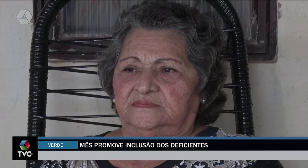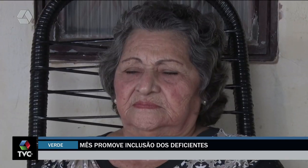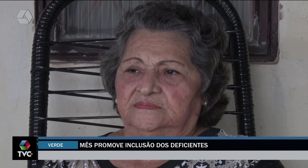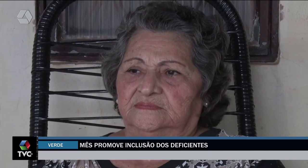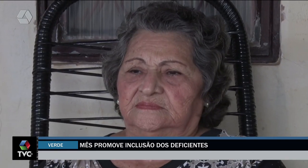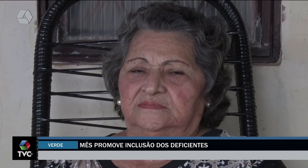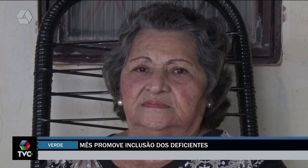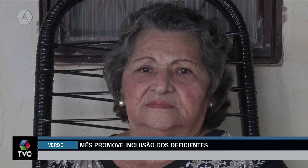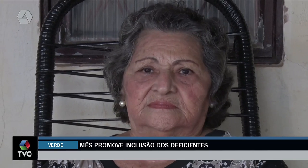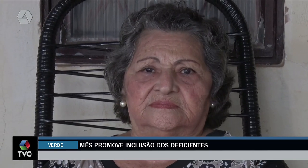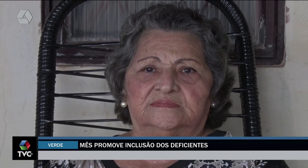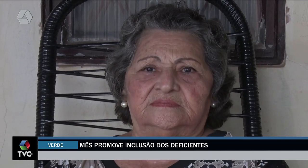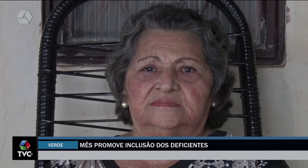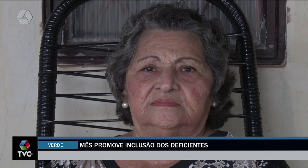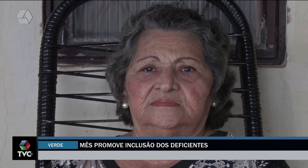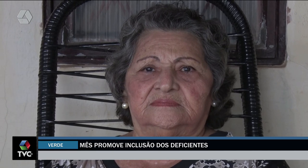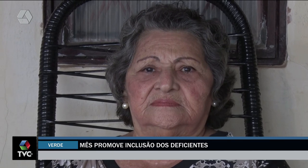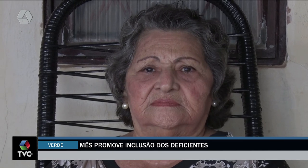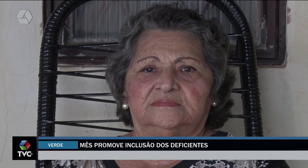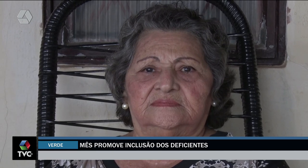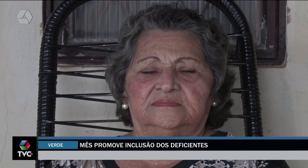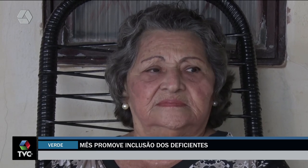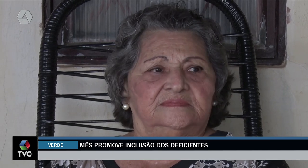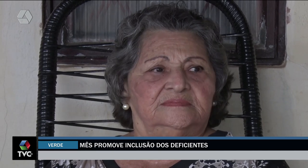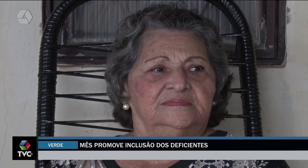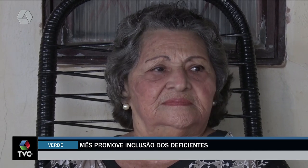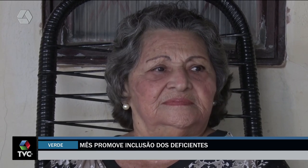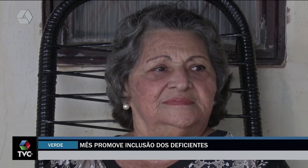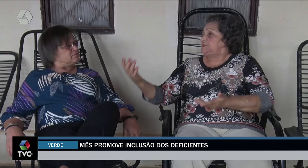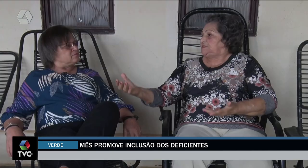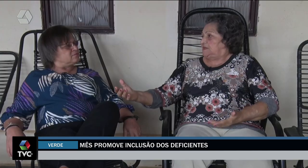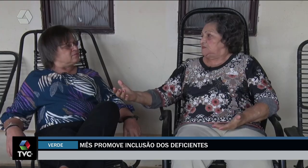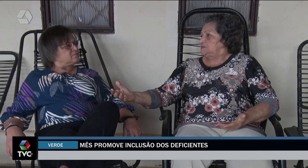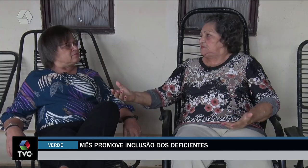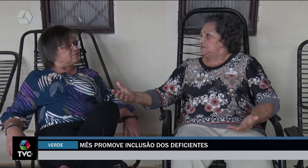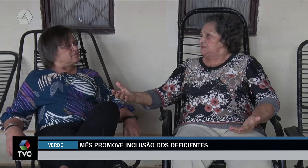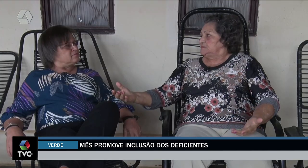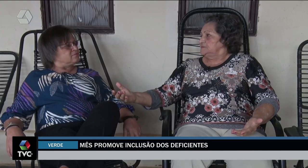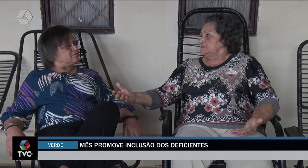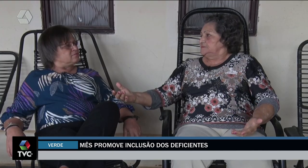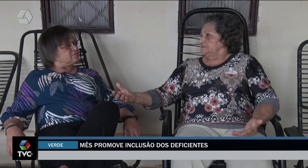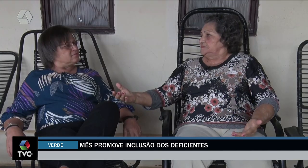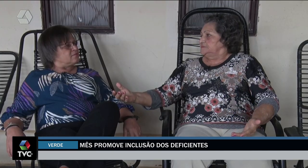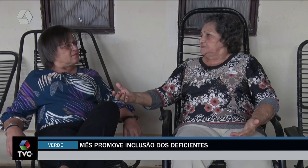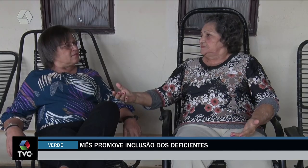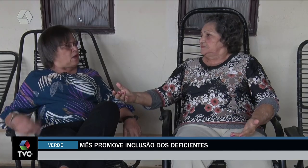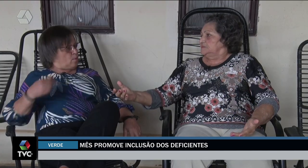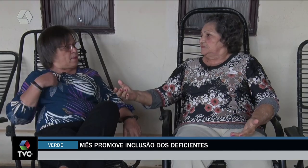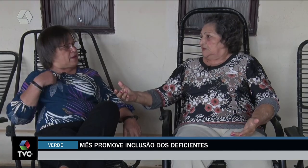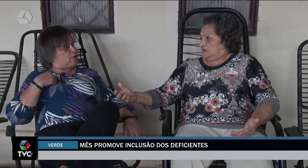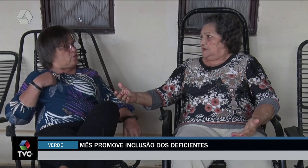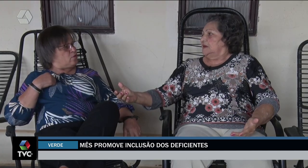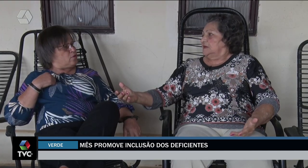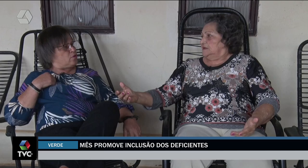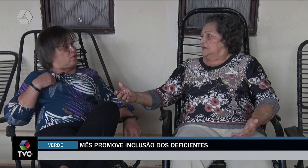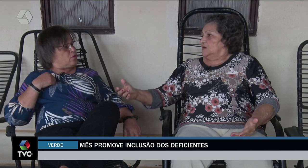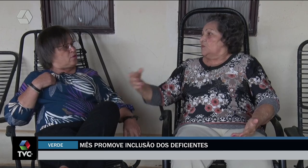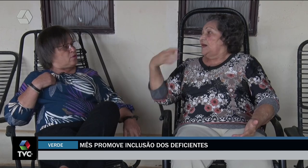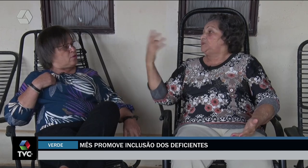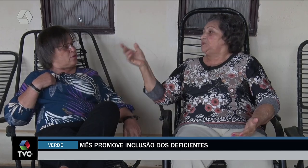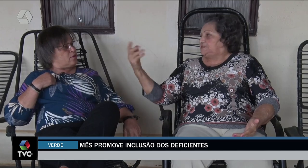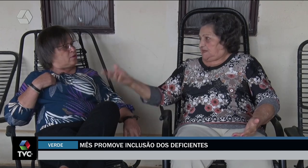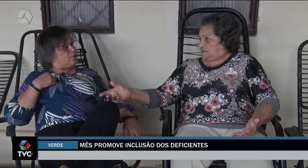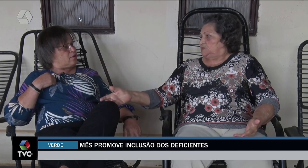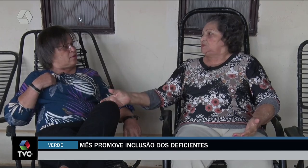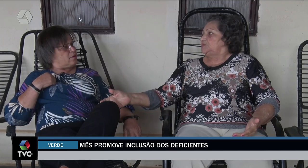dona Zuila conta que a filha trabalhou informalmente em alguns locais antes de entrar no primeiro emprego. Ela sempre incentivou a filha em ter